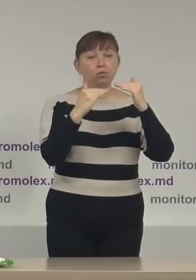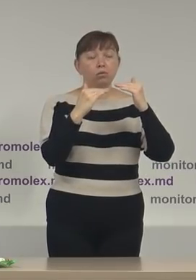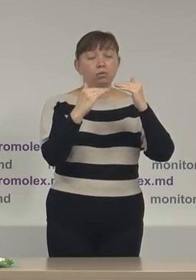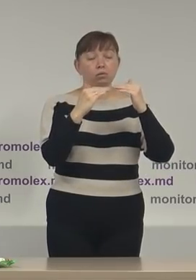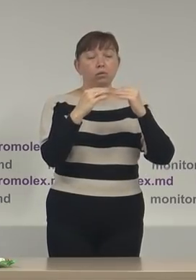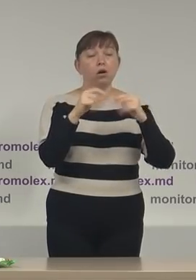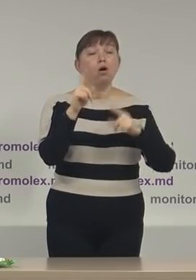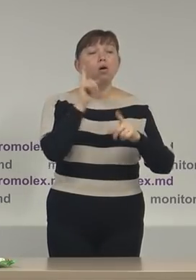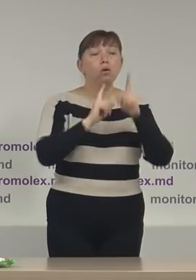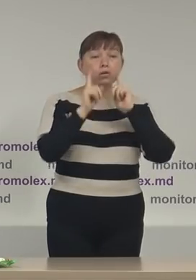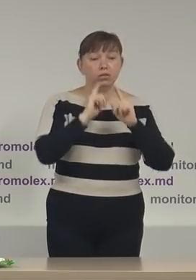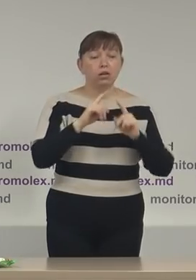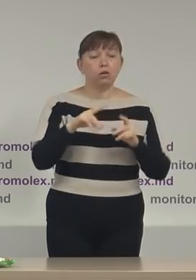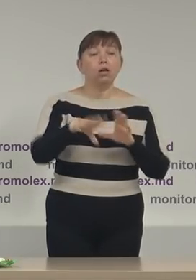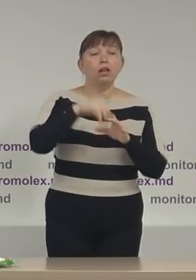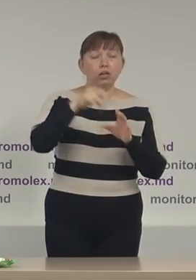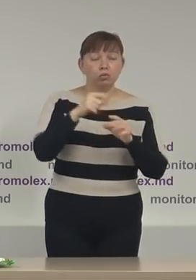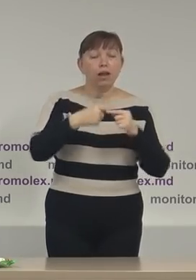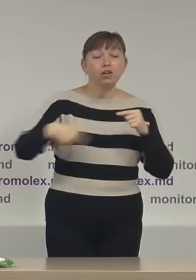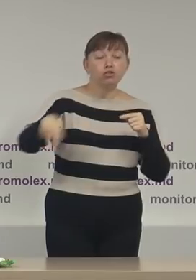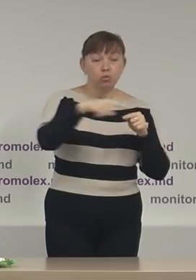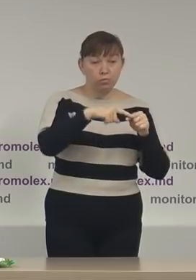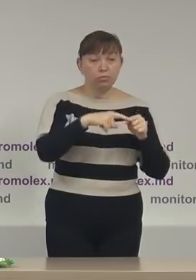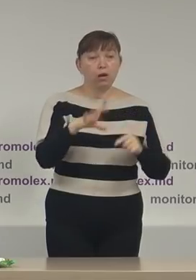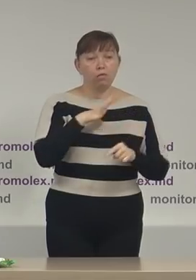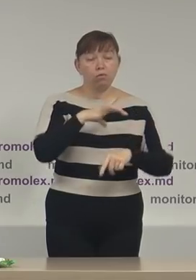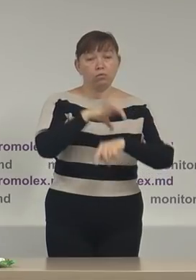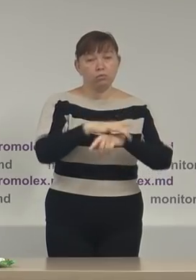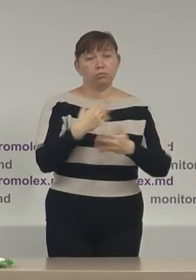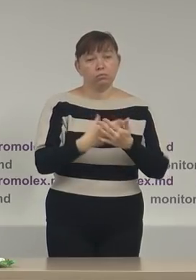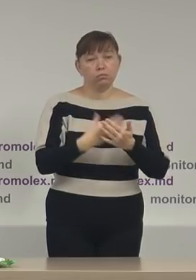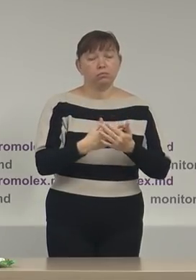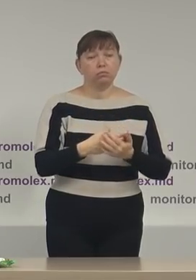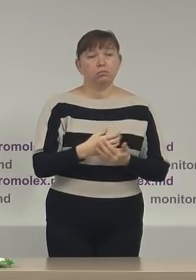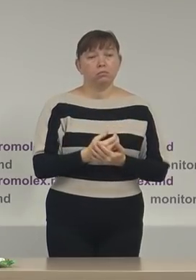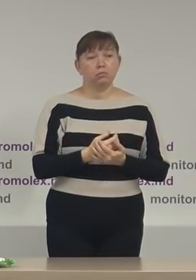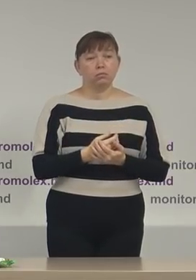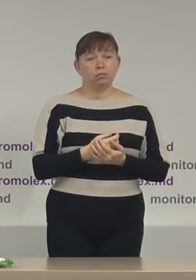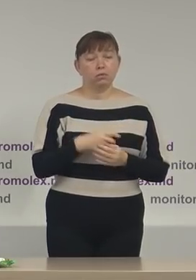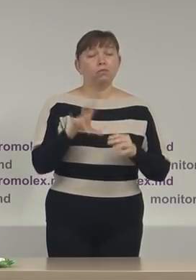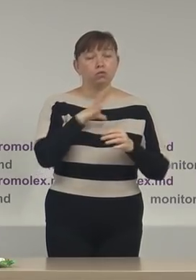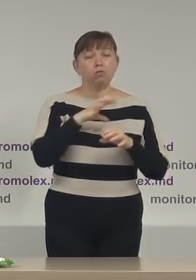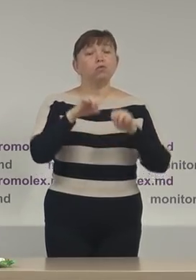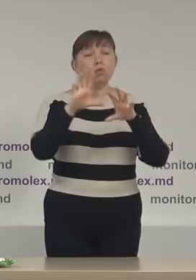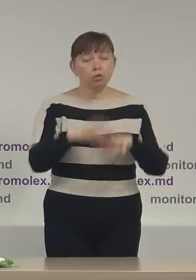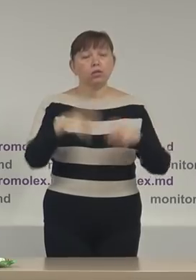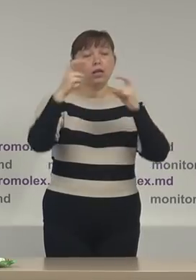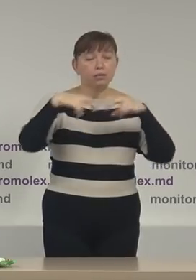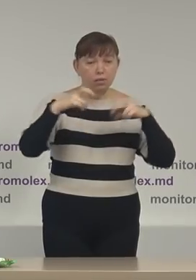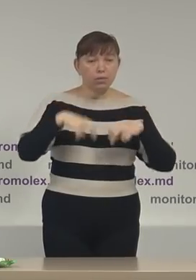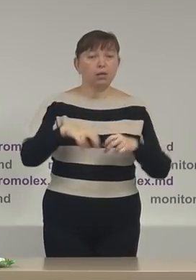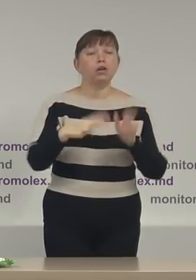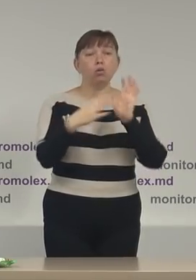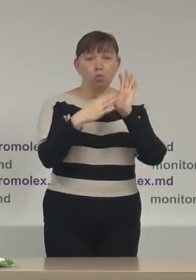consiliilor electorale de circunscripție, au fost înregistrate și raportate de observatorii noștri soluționarea și examinarea a două